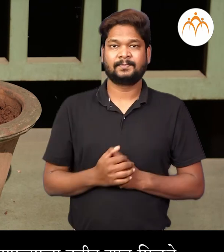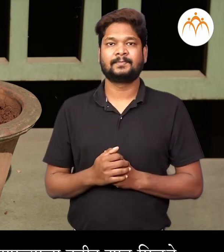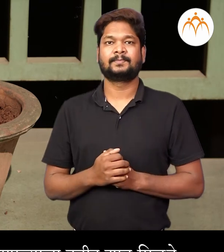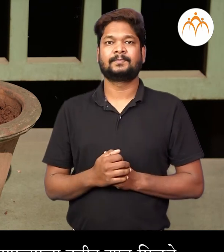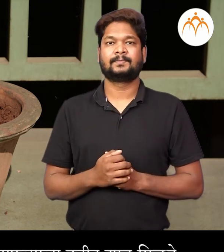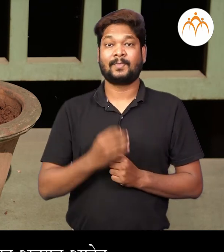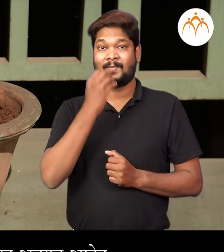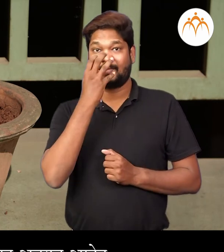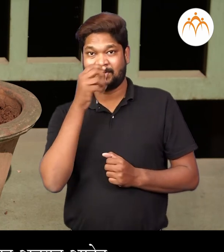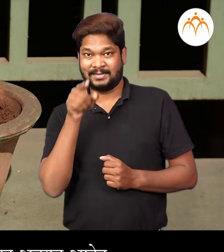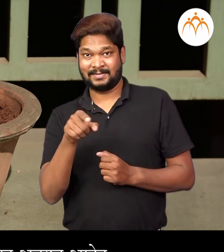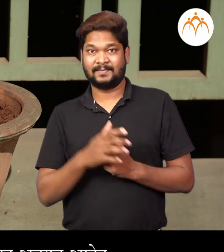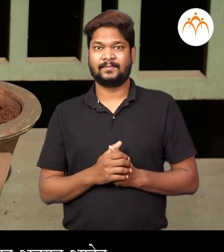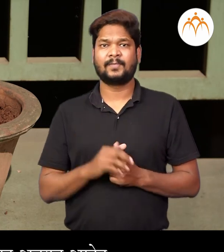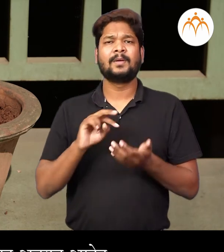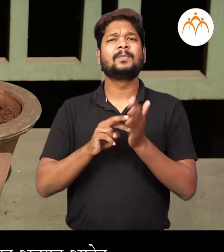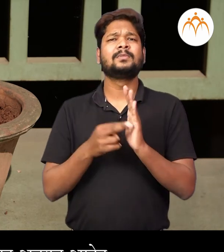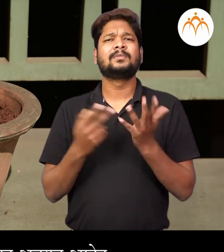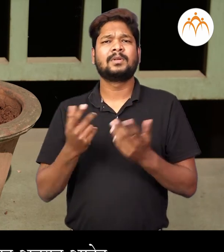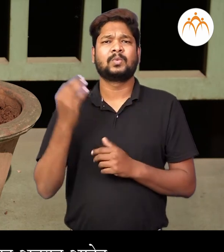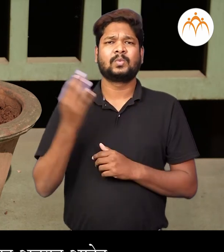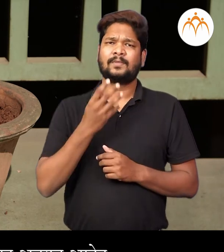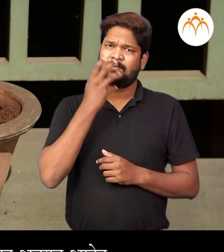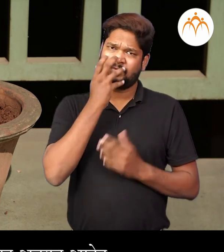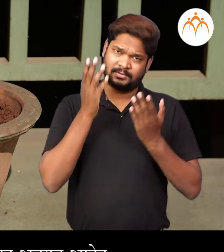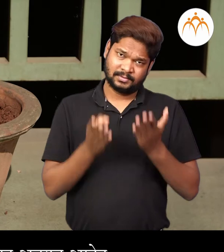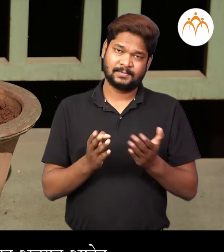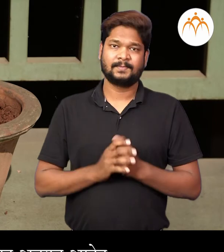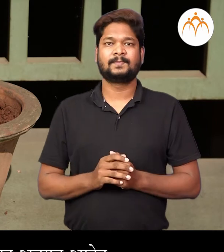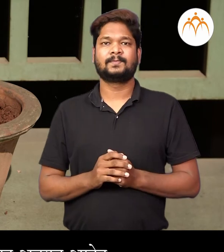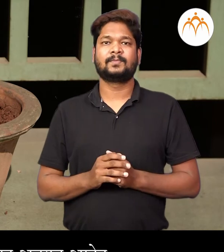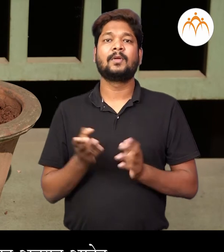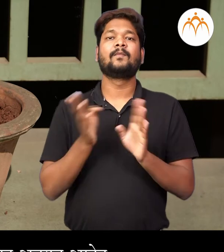फुल हे वनस्पती से प्रजनना आवायवेत